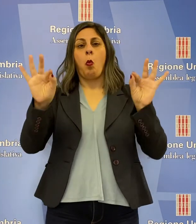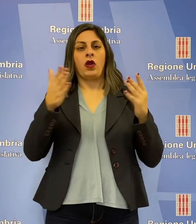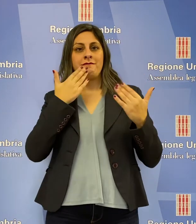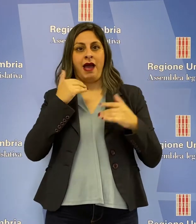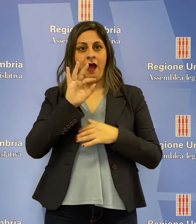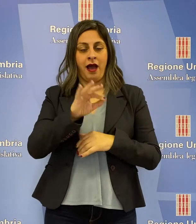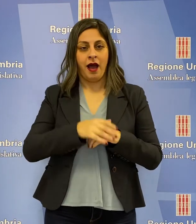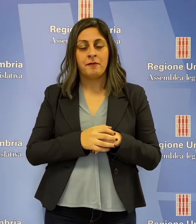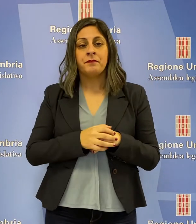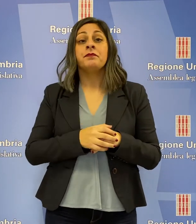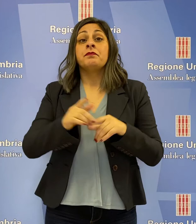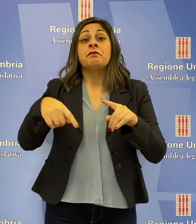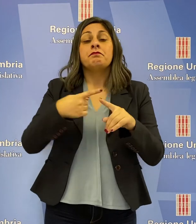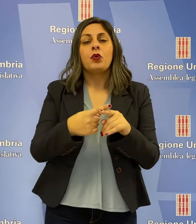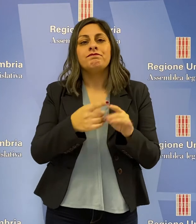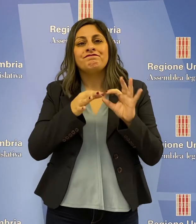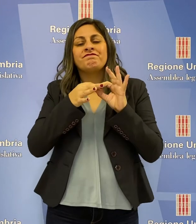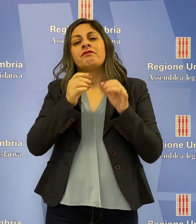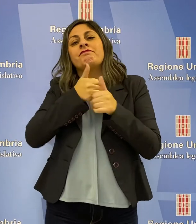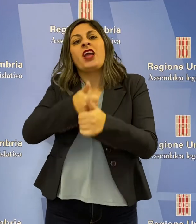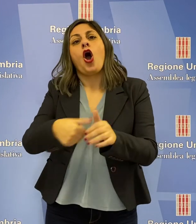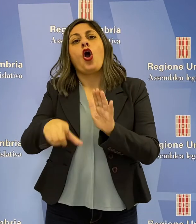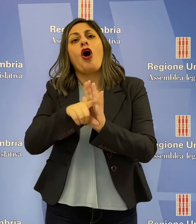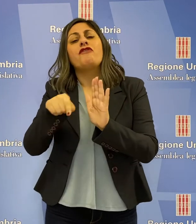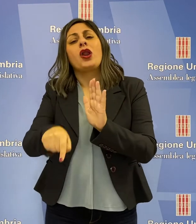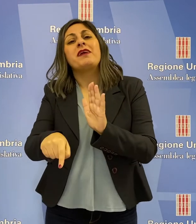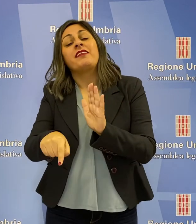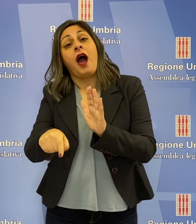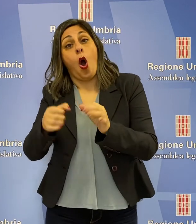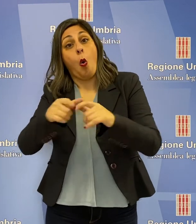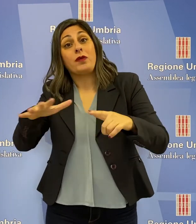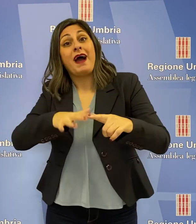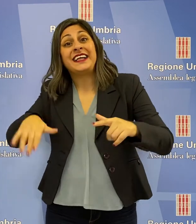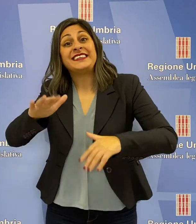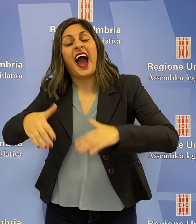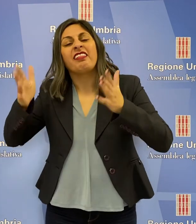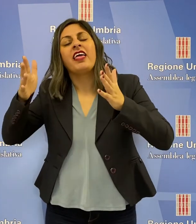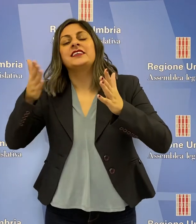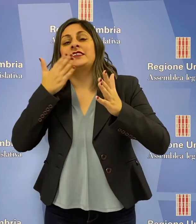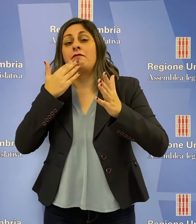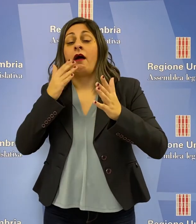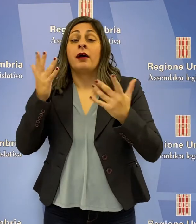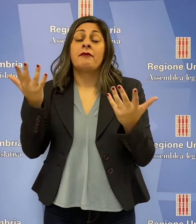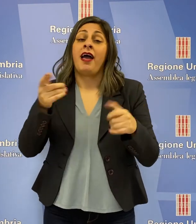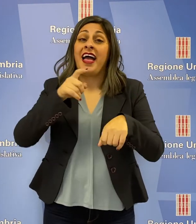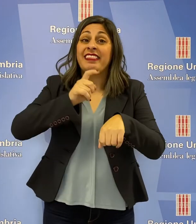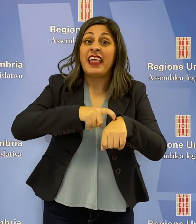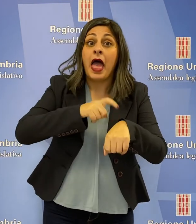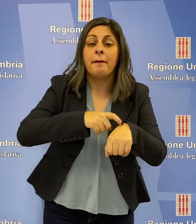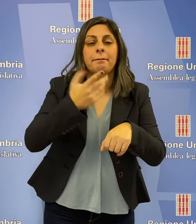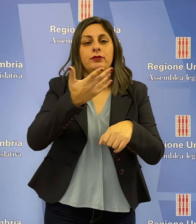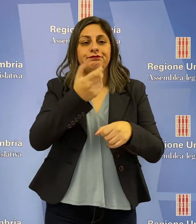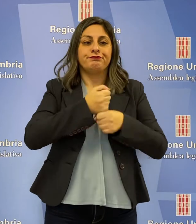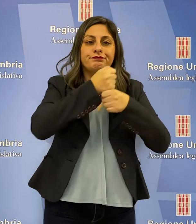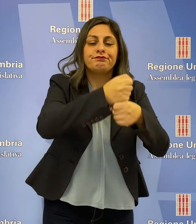poi problemi per quanto riguarda la conformità urbanistica edilizia. In ogni caso, i tempi di completamento della struttura, gara per affidamento,